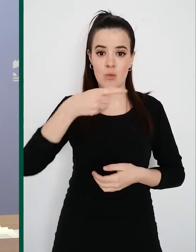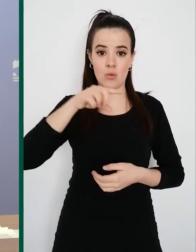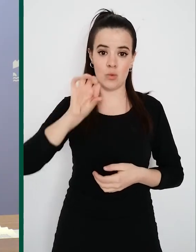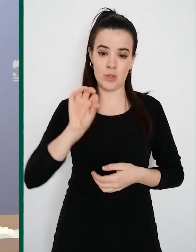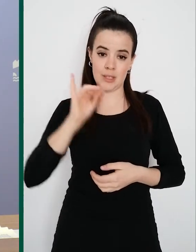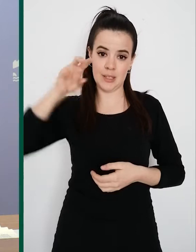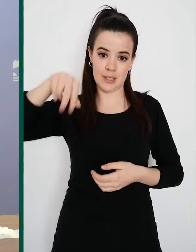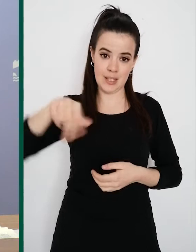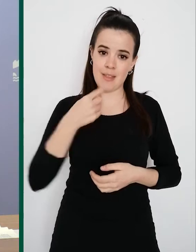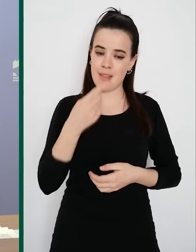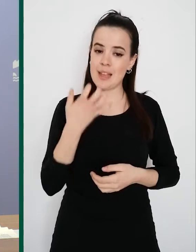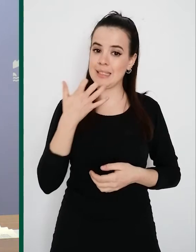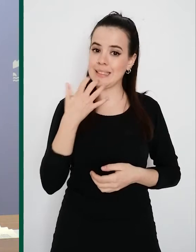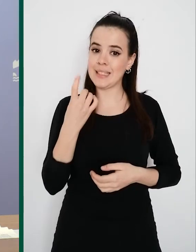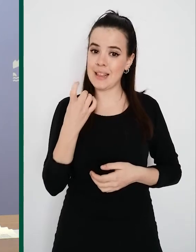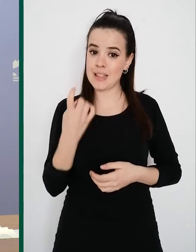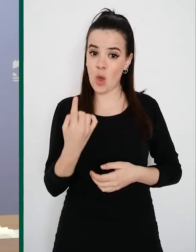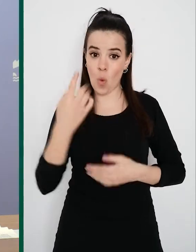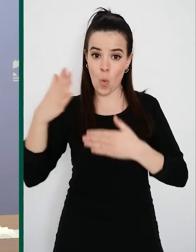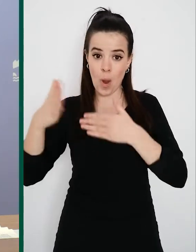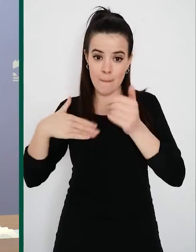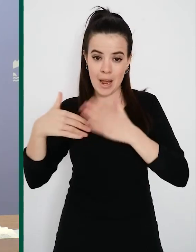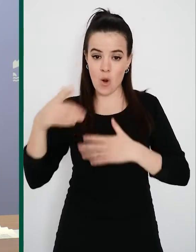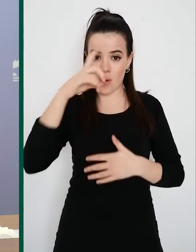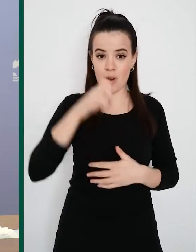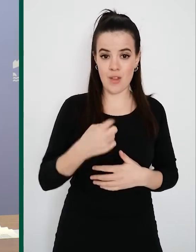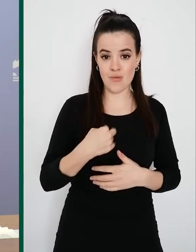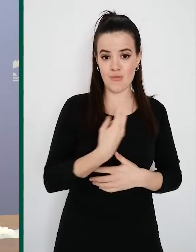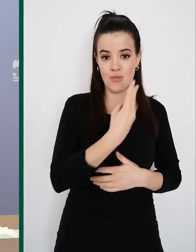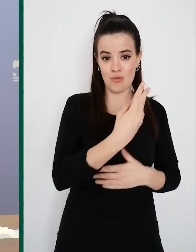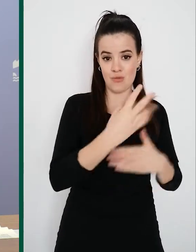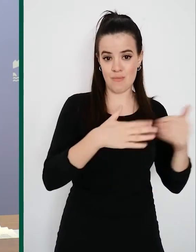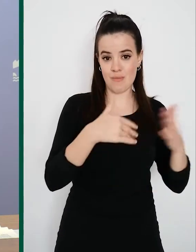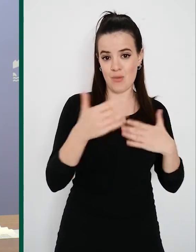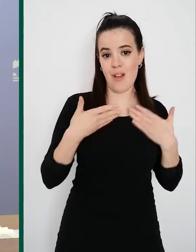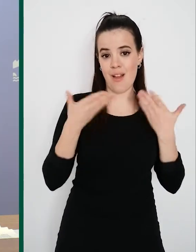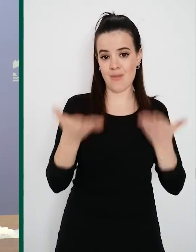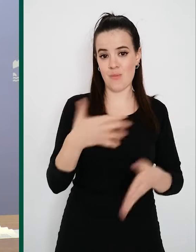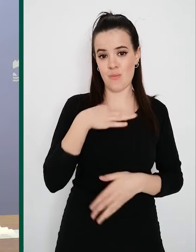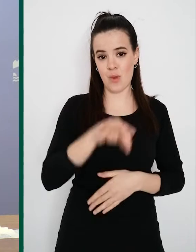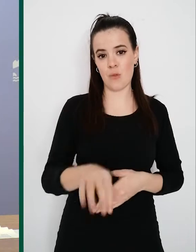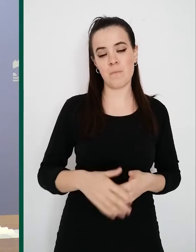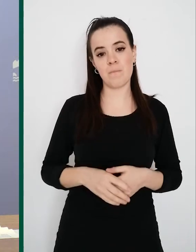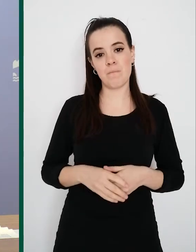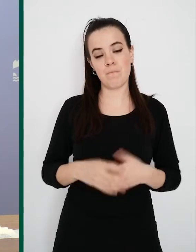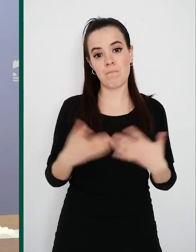Si precisas una mano, recuerda que yo tengo dos. Pues bien, las dos manos del sistema público son